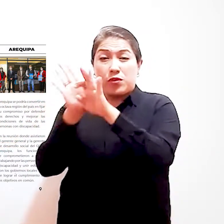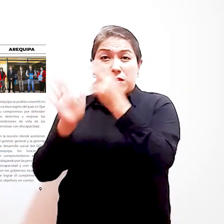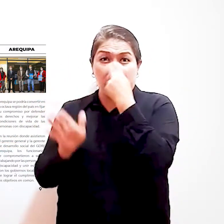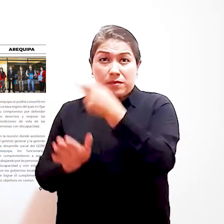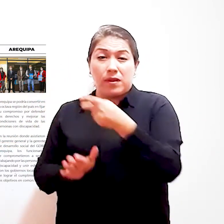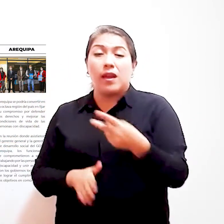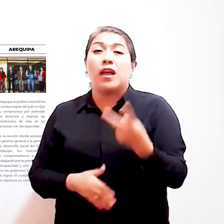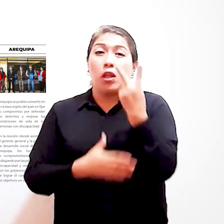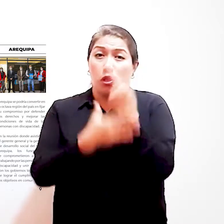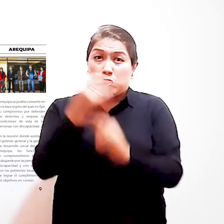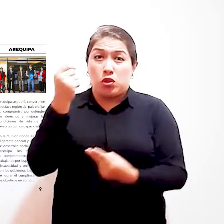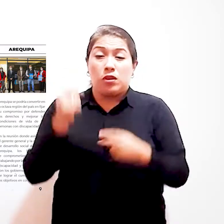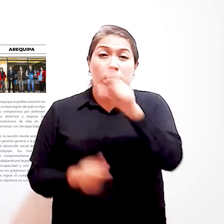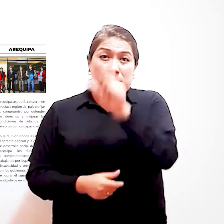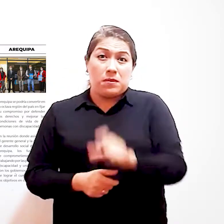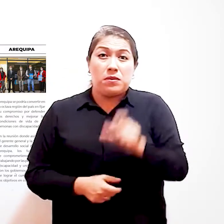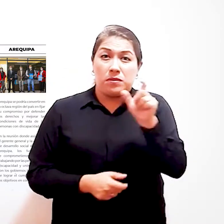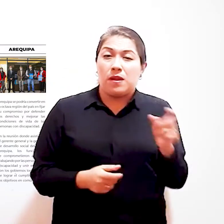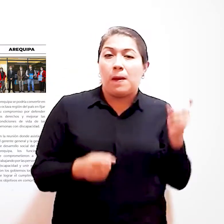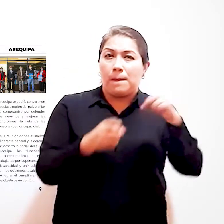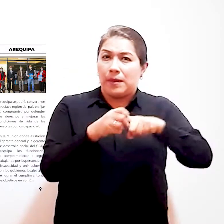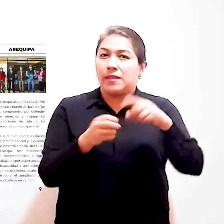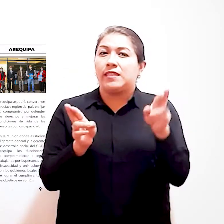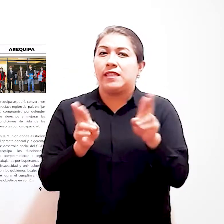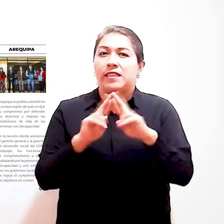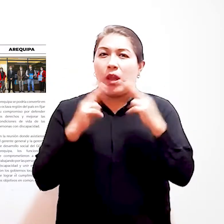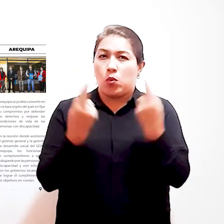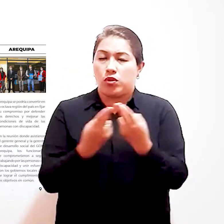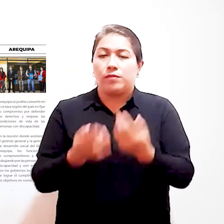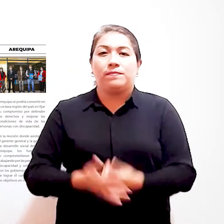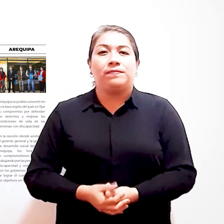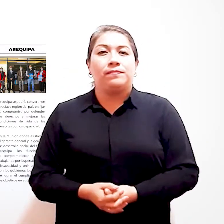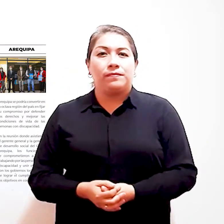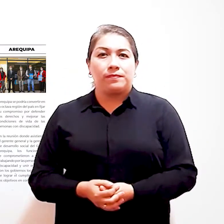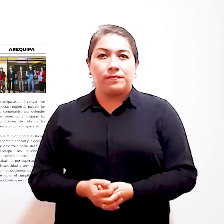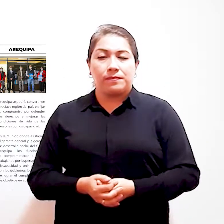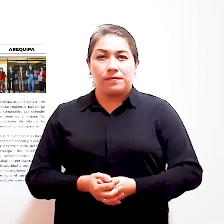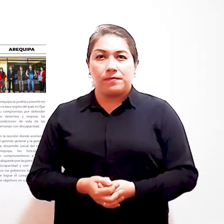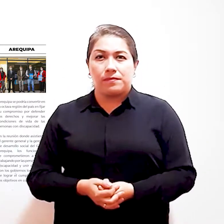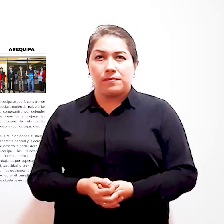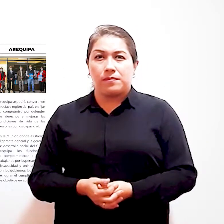representantes del GORE A Arequipa y el Conadis que participaron en la reunión